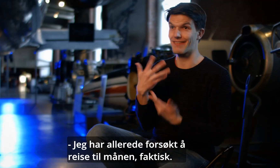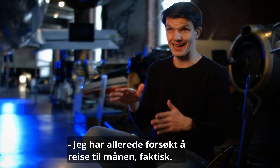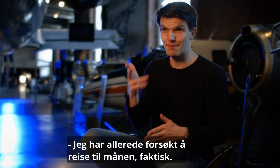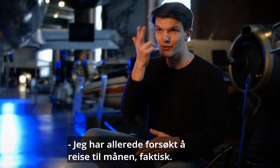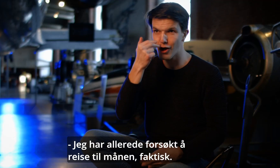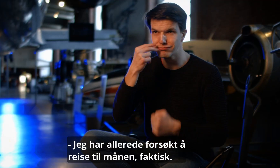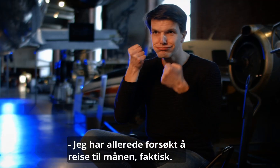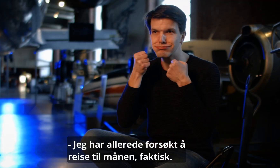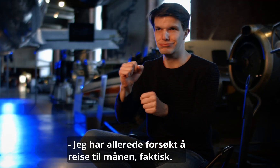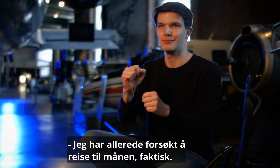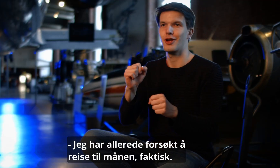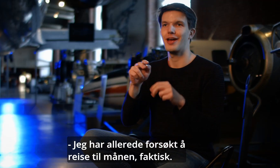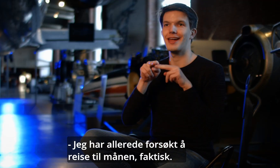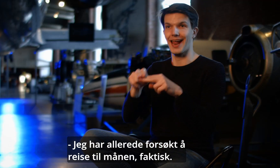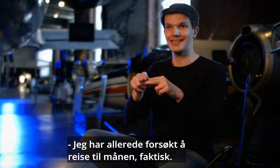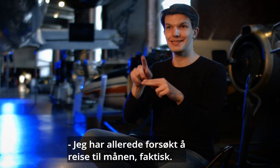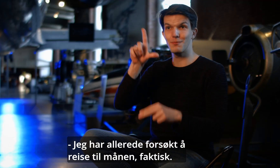Allerede har forsøkt å reise til måned, faktisk.